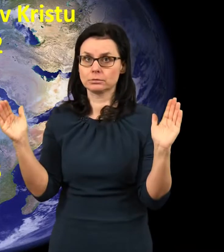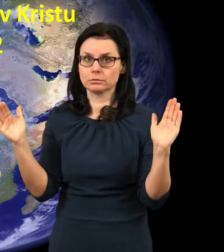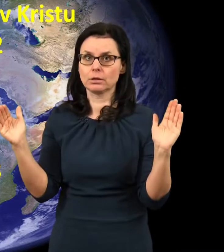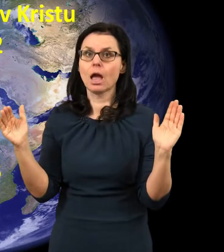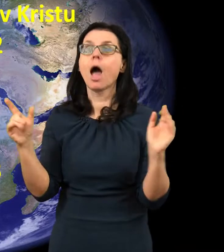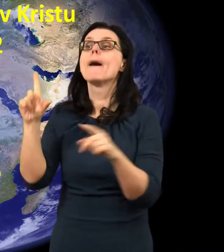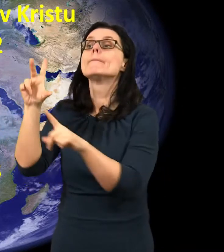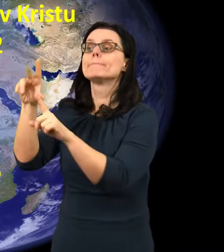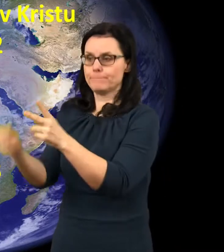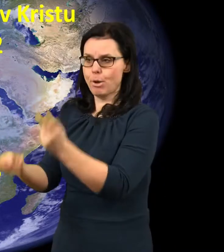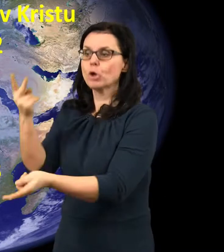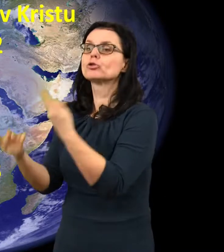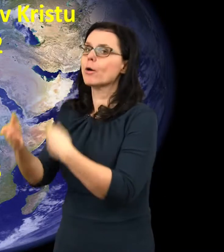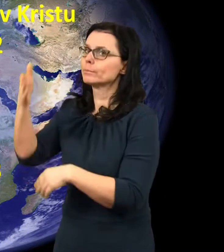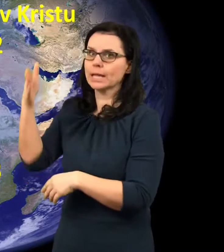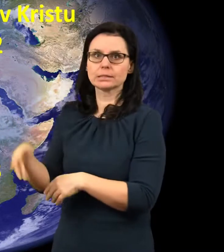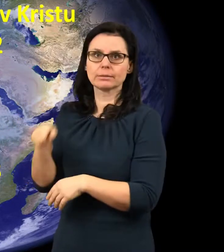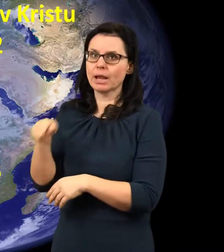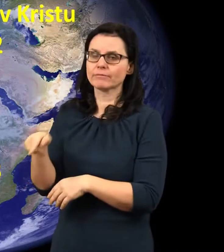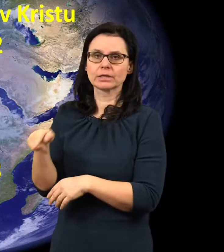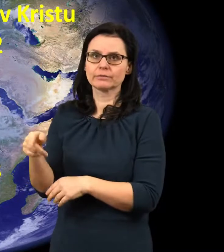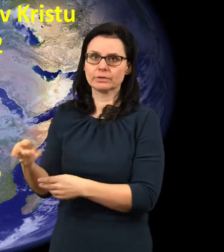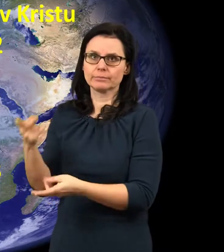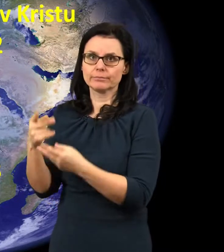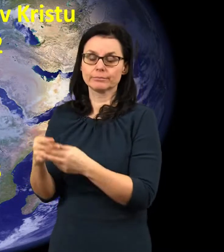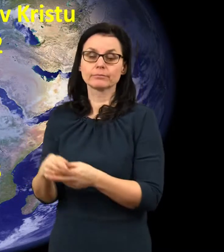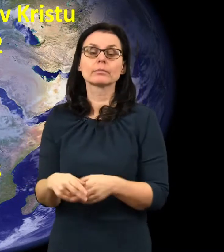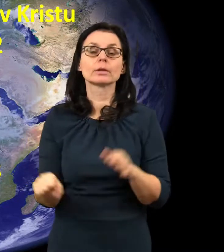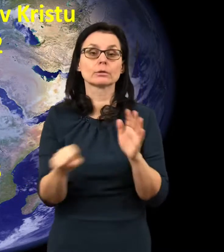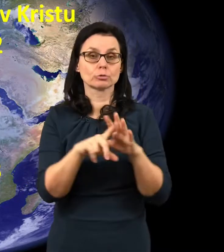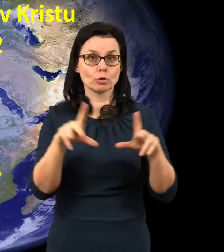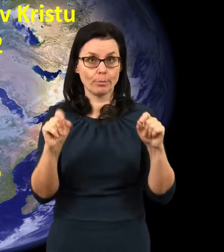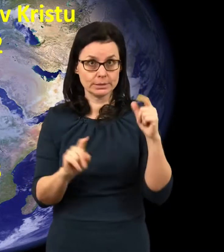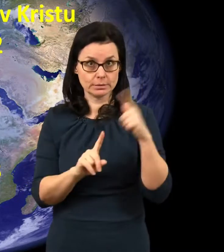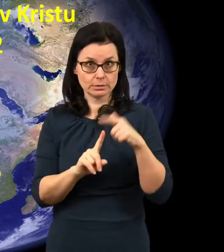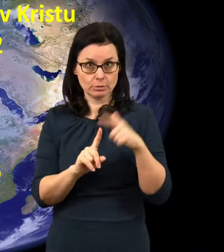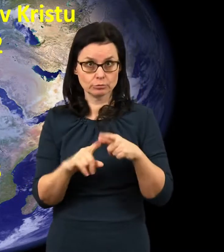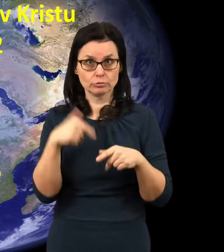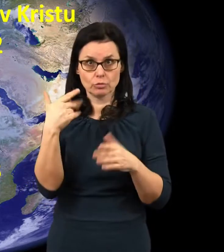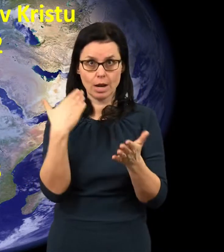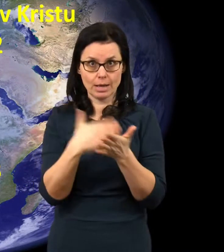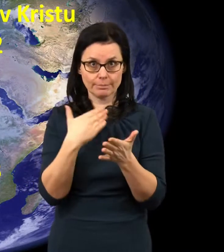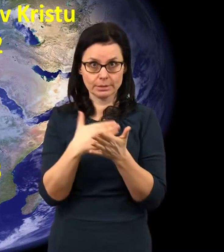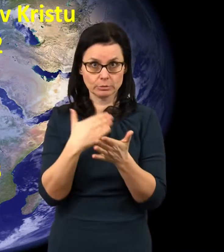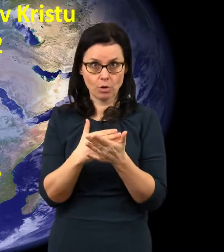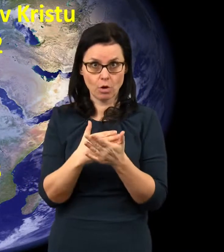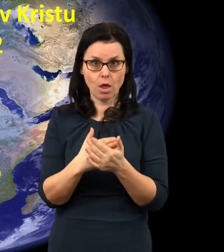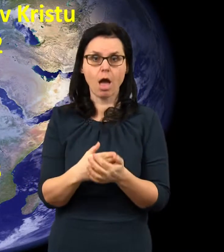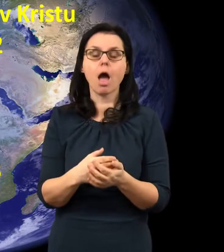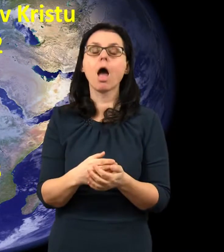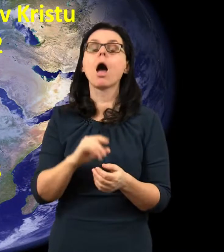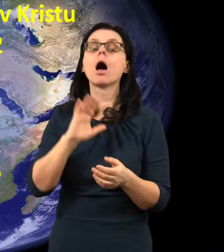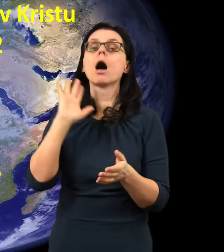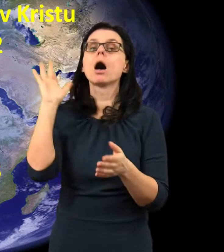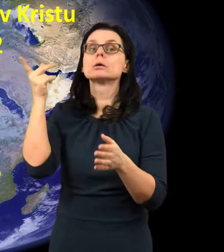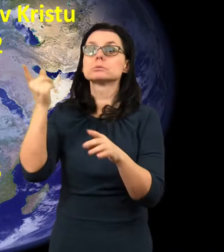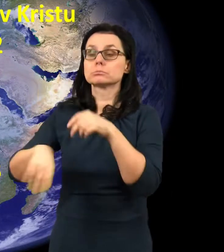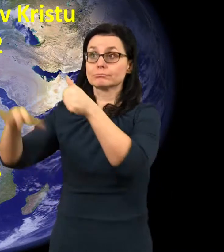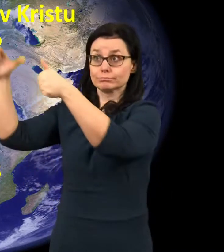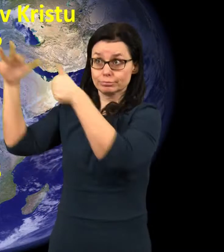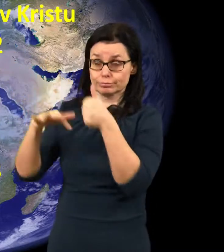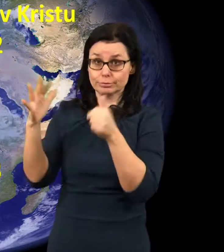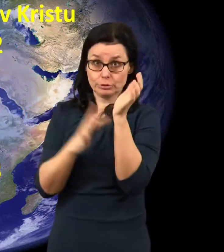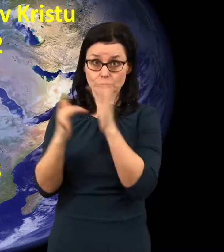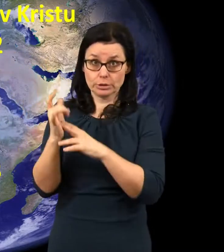podle druhé epištoly tesalonickým, druhé kapitole, při druhém příchodu bezbožní,